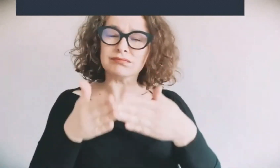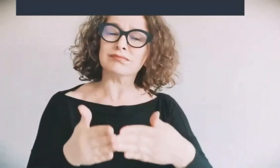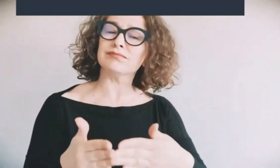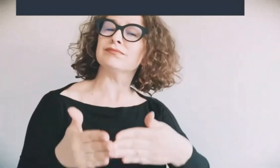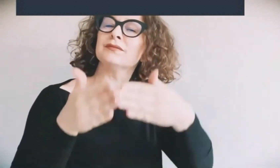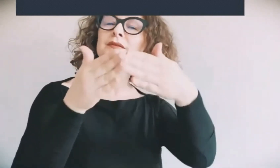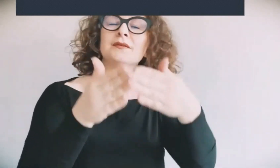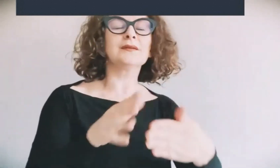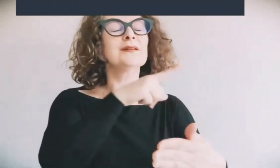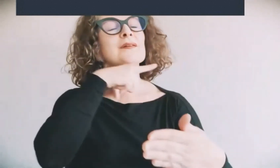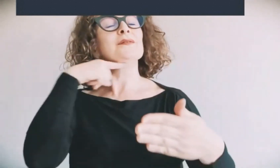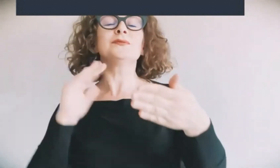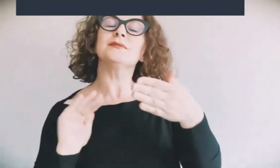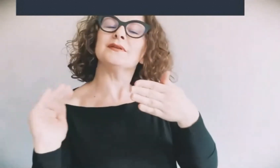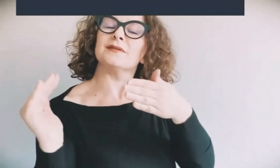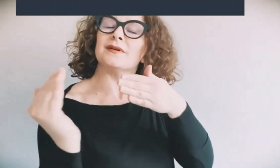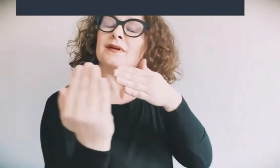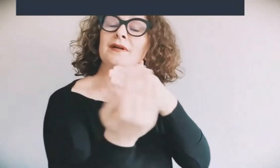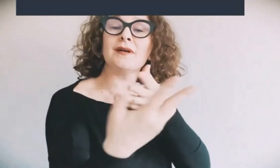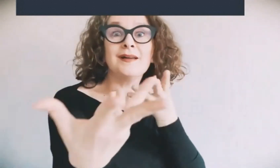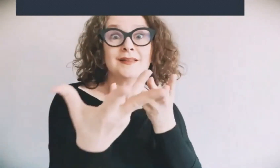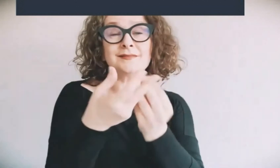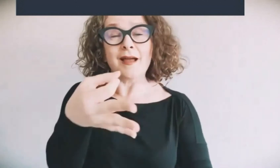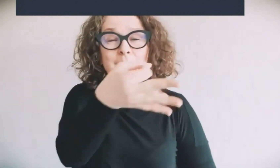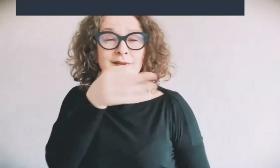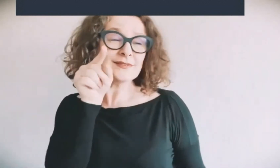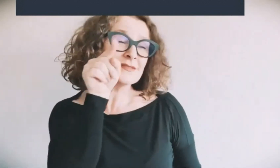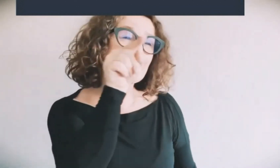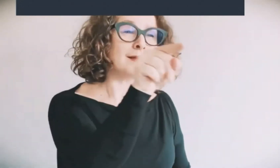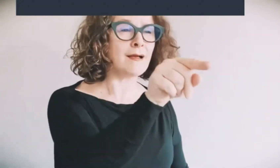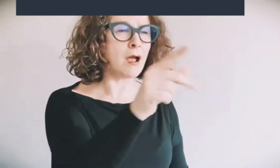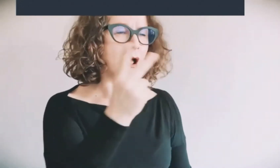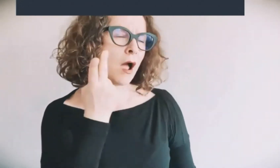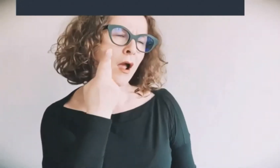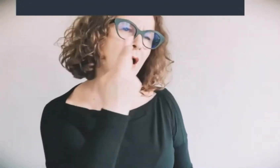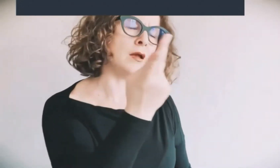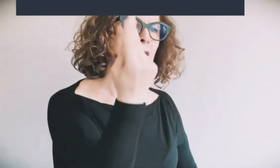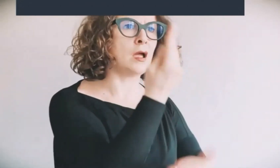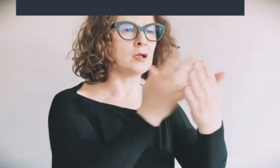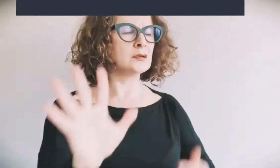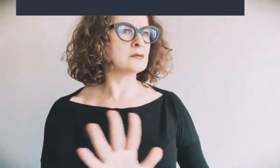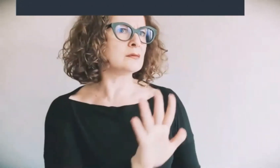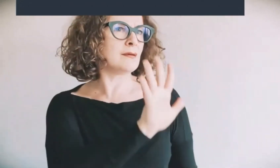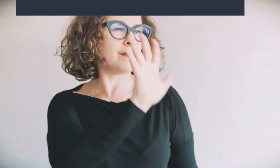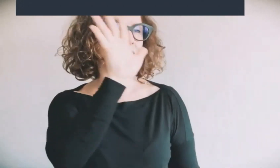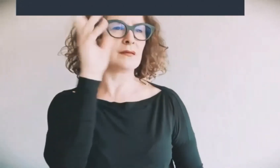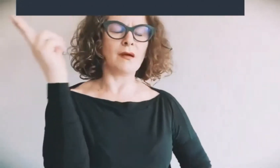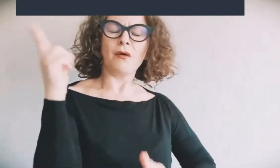una con cera su una nave tutta gialla nemmo su isola che sembra